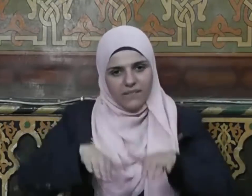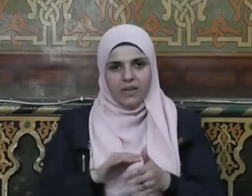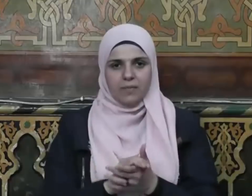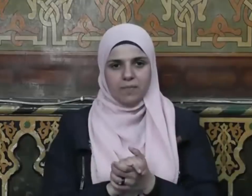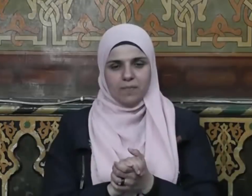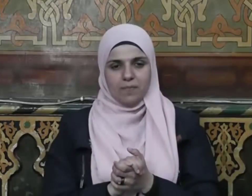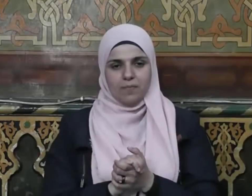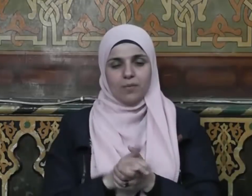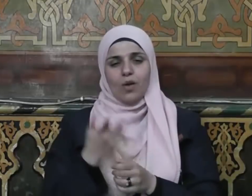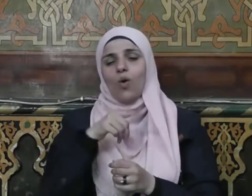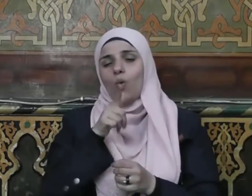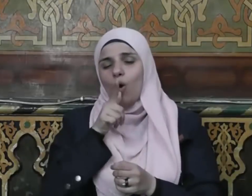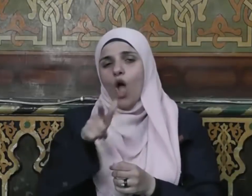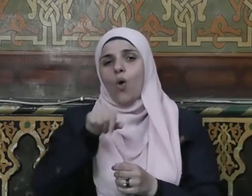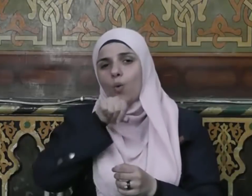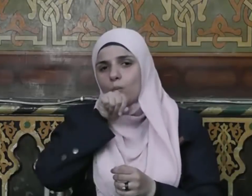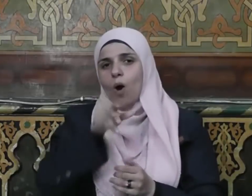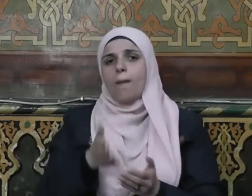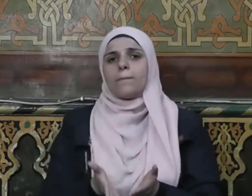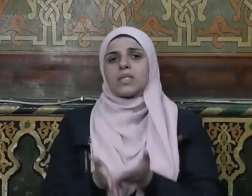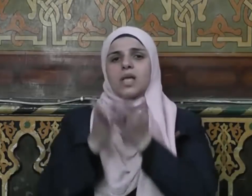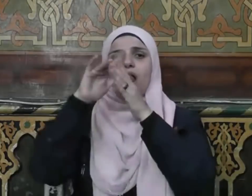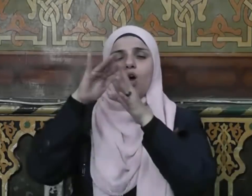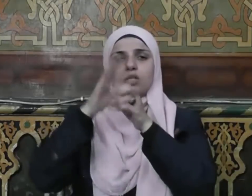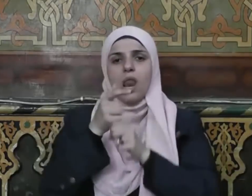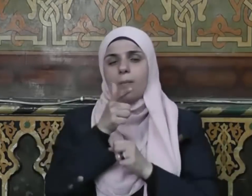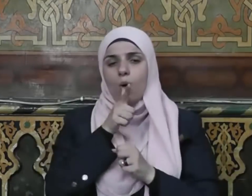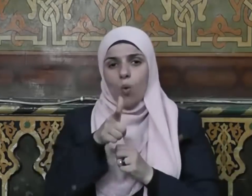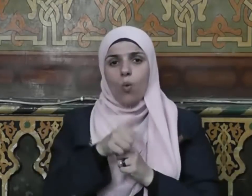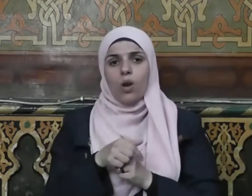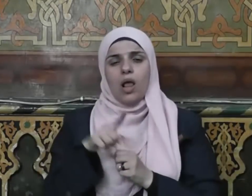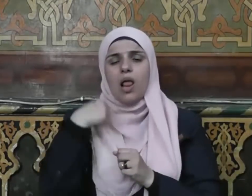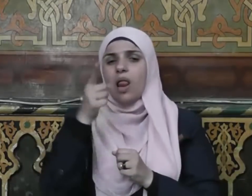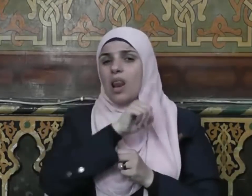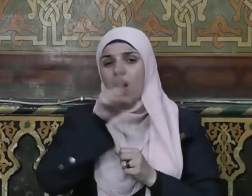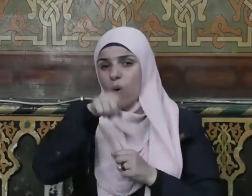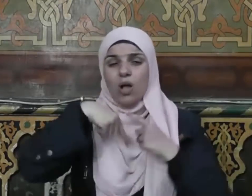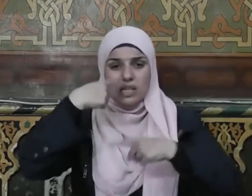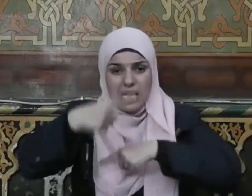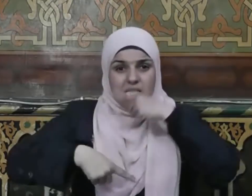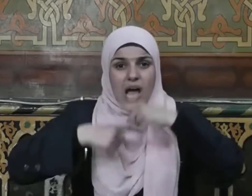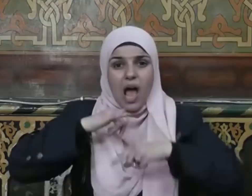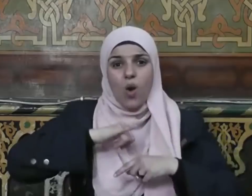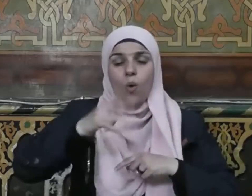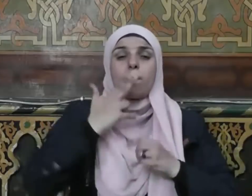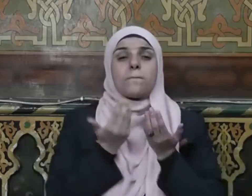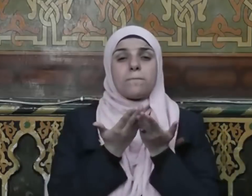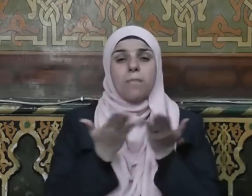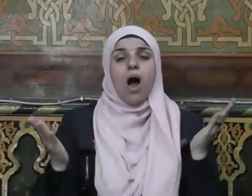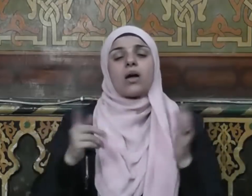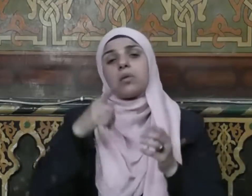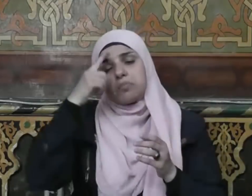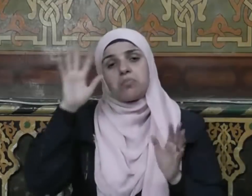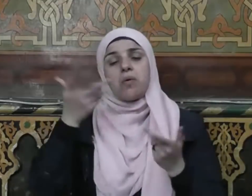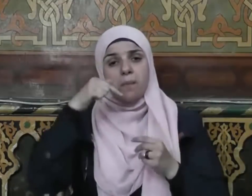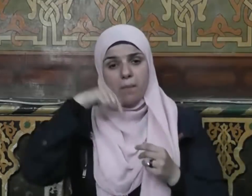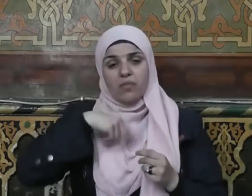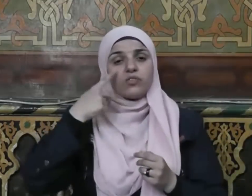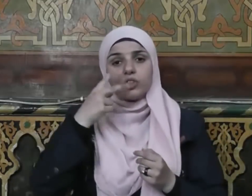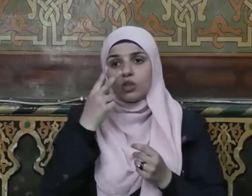ويقول صلى الله عليه وسلم لا تزالون بخير ما دام فيكم من